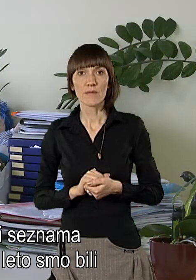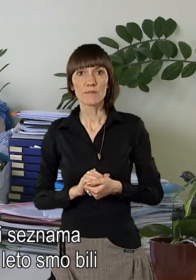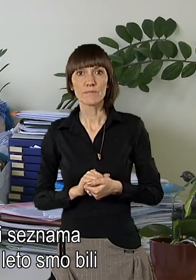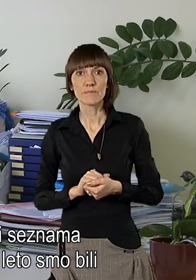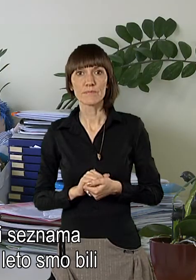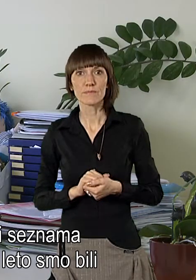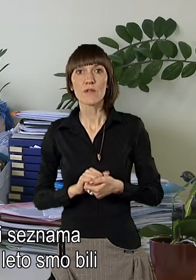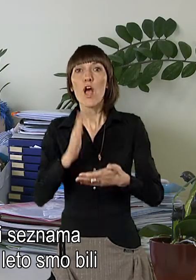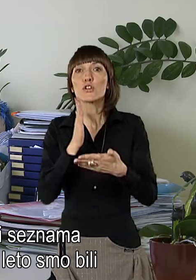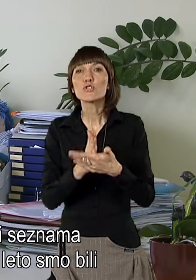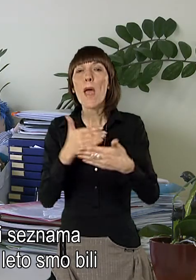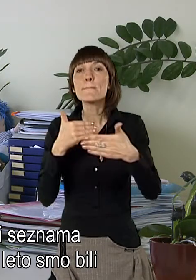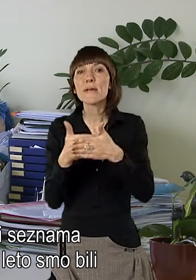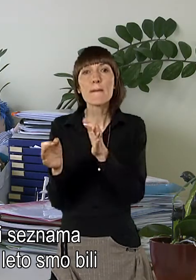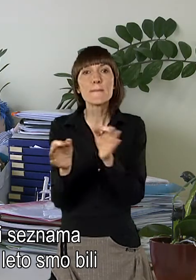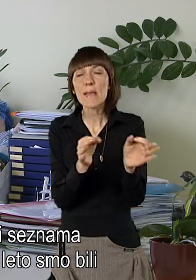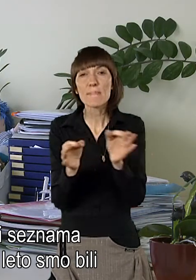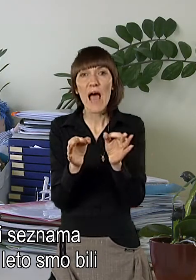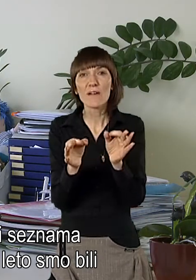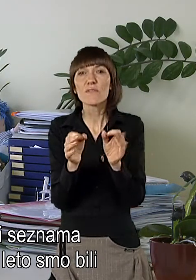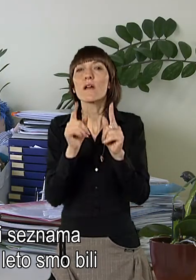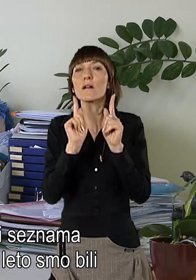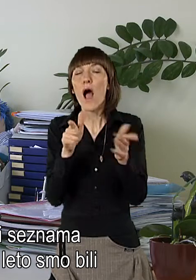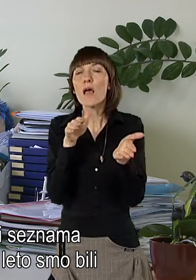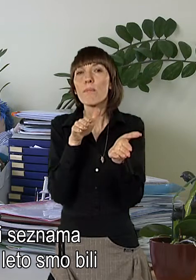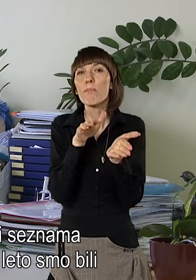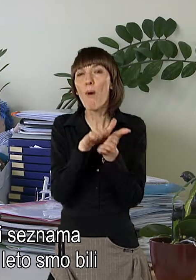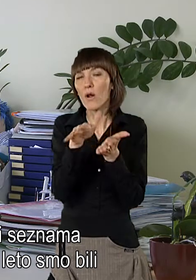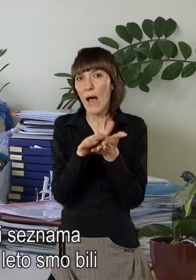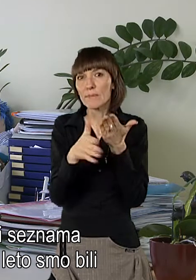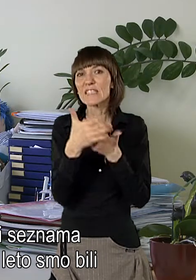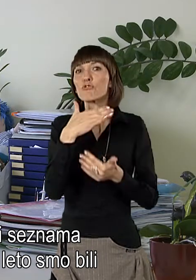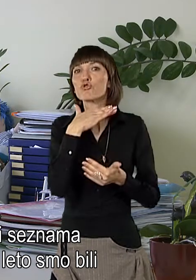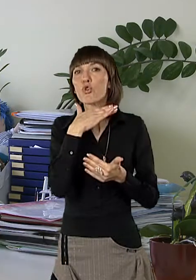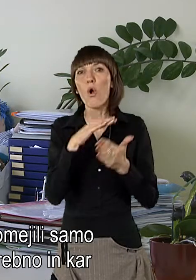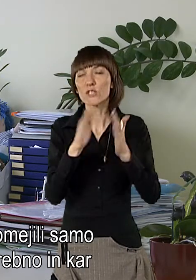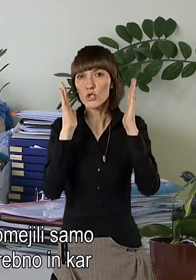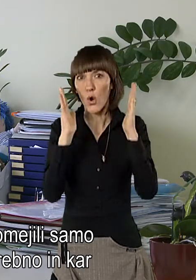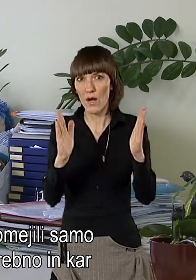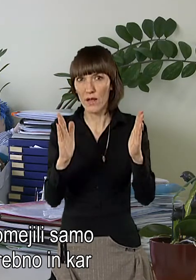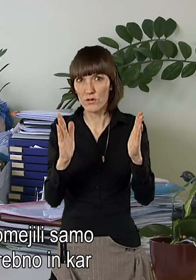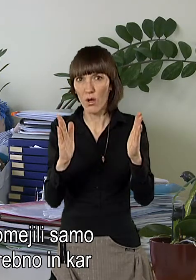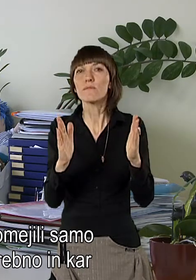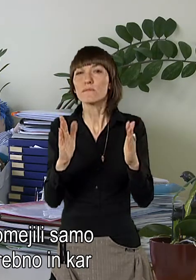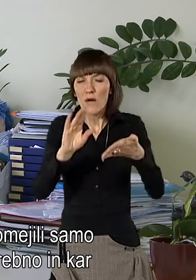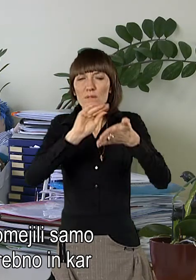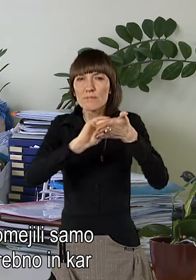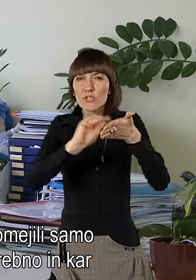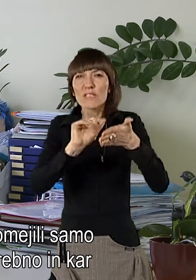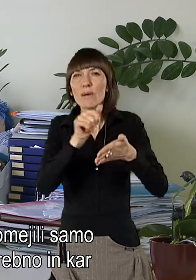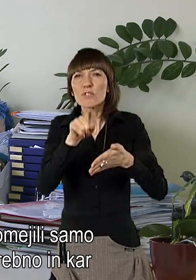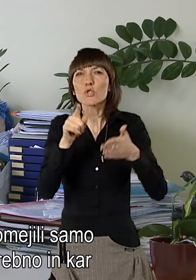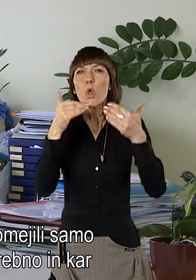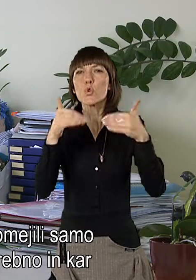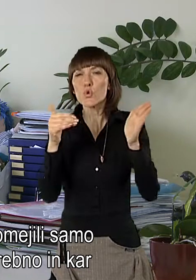Že pri sami pripravi se z nama potrebšen za šolsko leto, smo bili na to pozorni, da smo se omejili samo na tisto, kar je